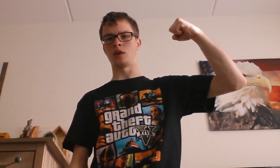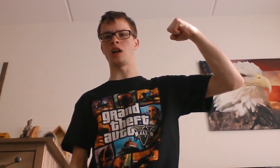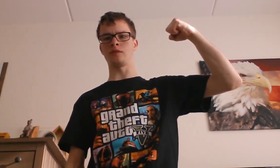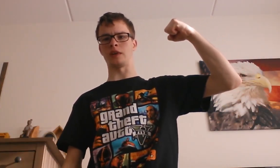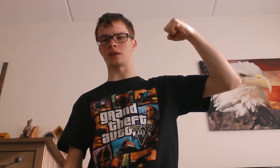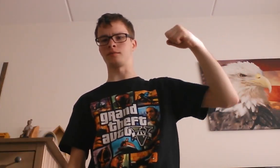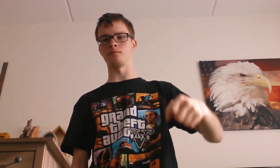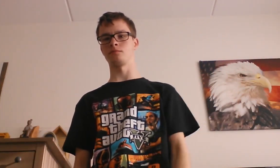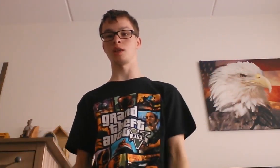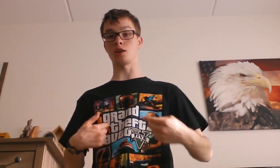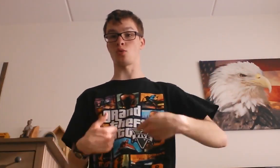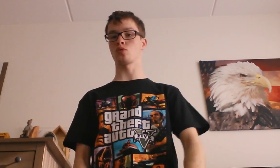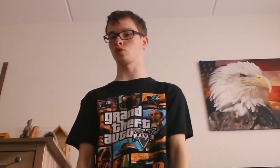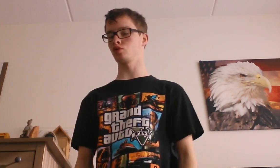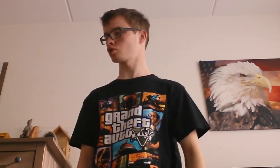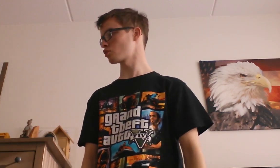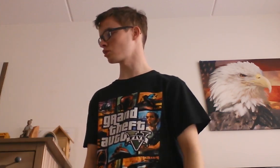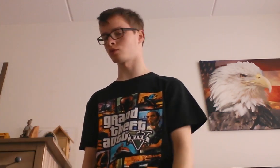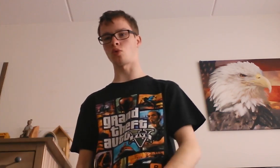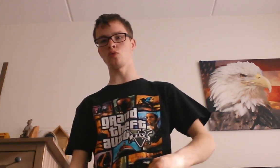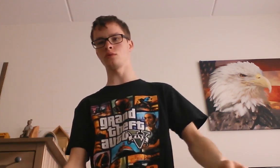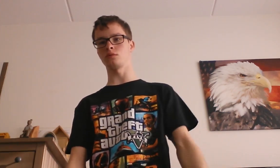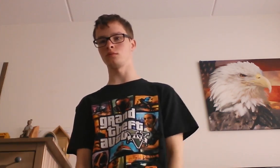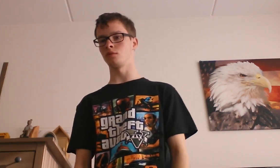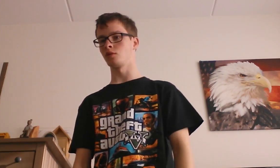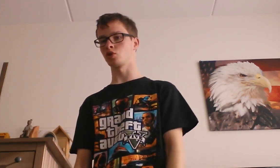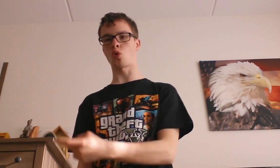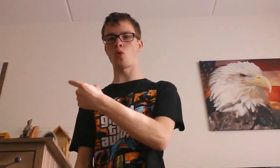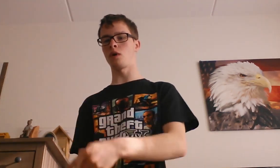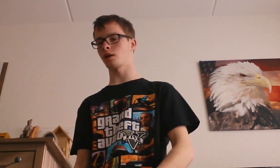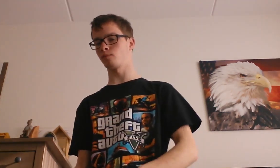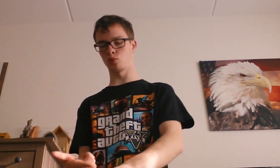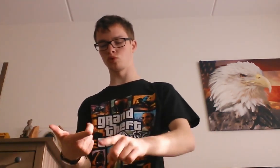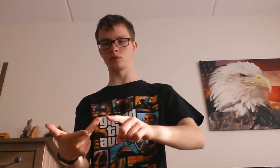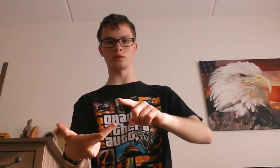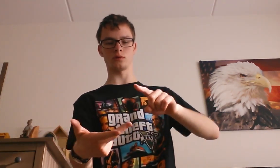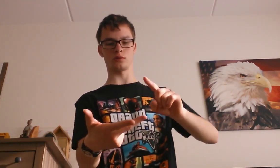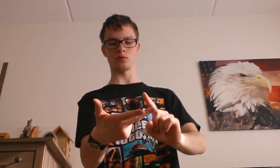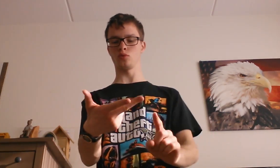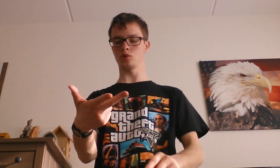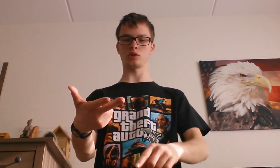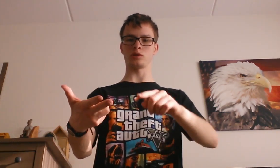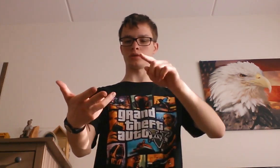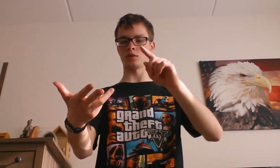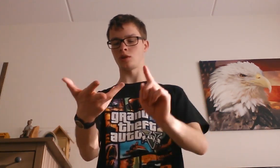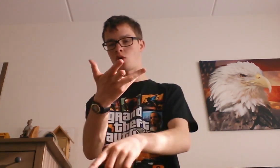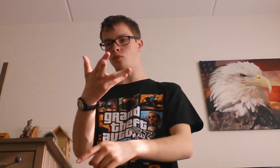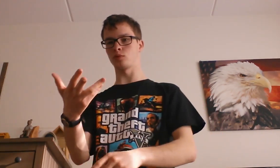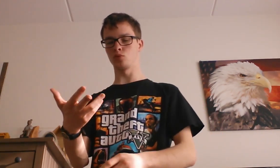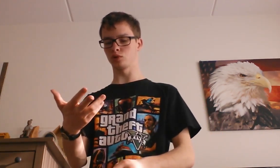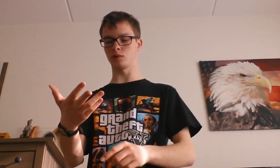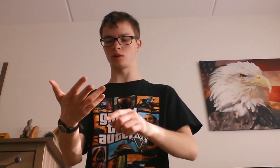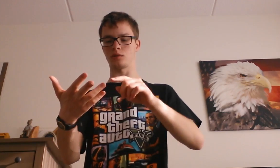Aan het werk. Ik ook dus. Gewoon schoonmaak poetsen. Jongens. Hoop de moeders mee.